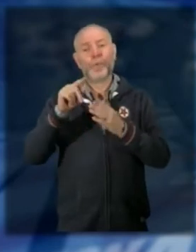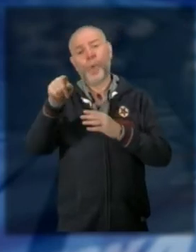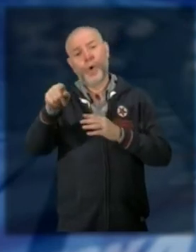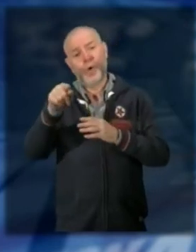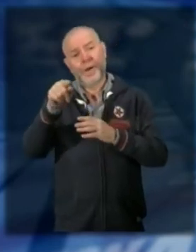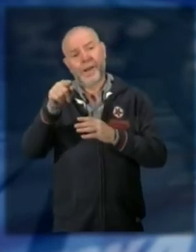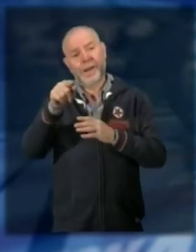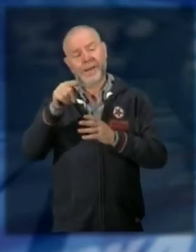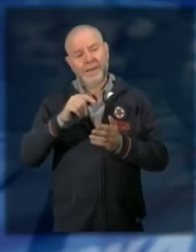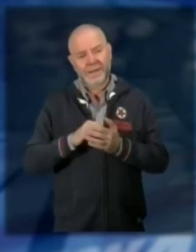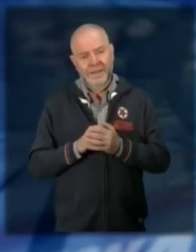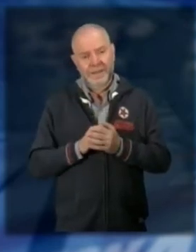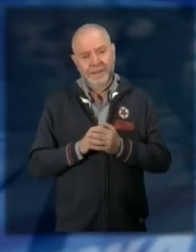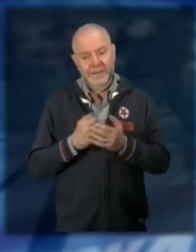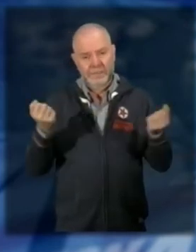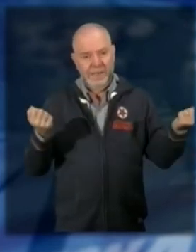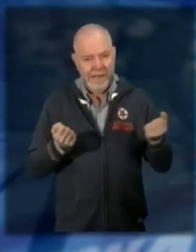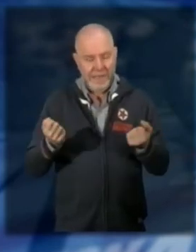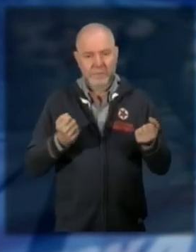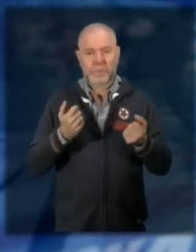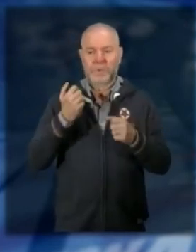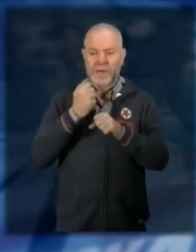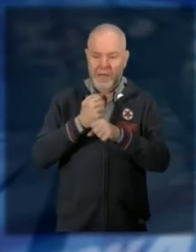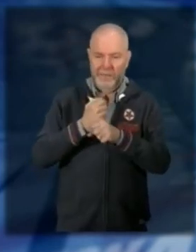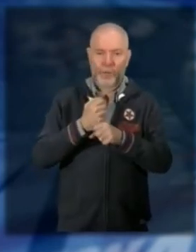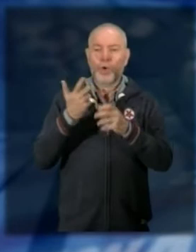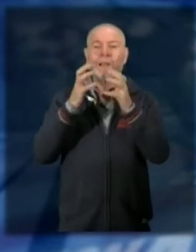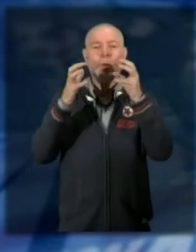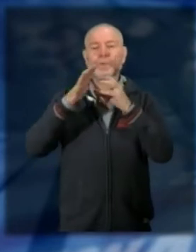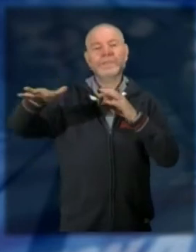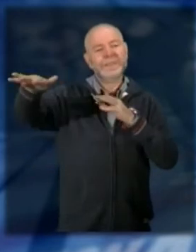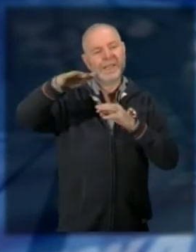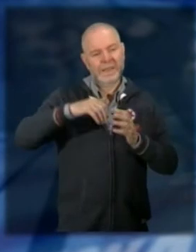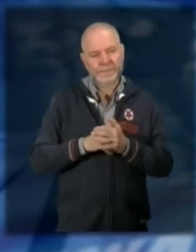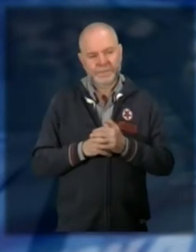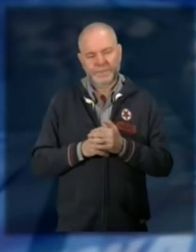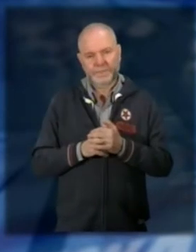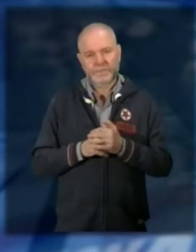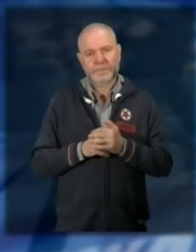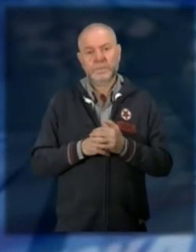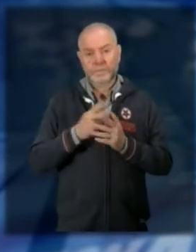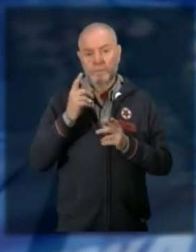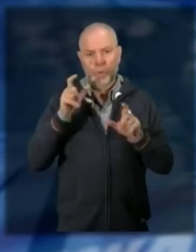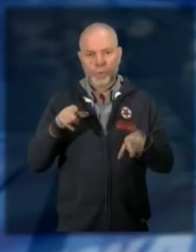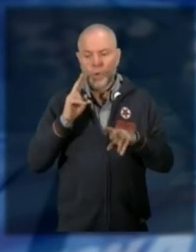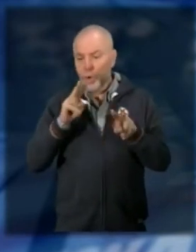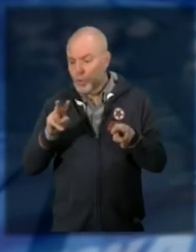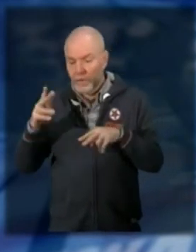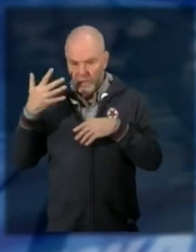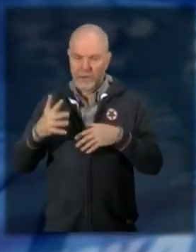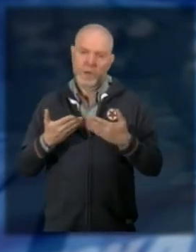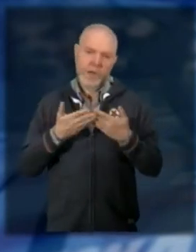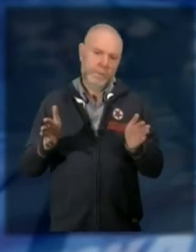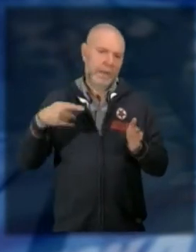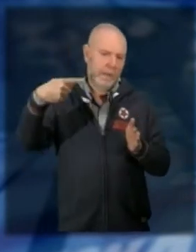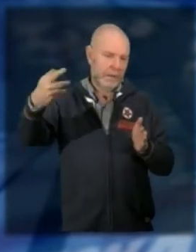alle vicine elementari ed anche i mezzi pesanti che devono raggiungere la zona industriale solo dopo le apposite verifiche tecniche la strada verrà riaperta